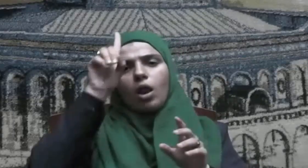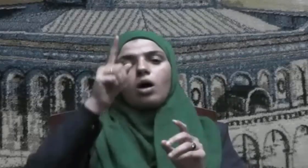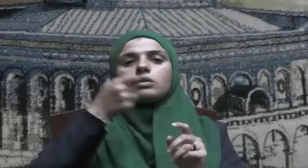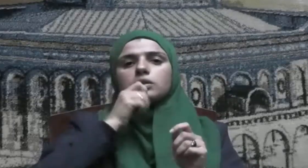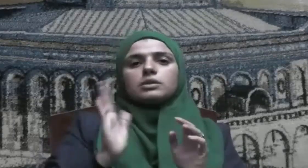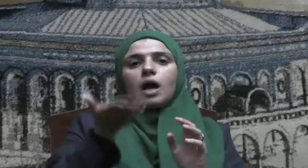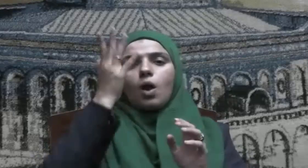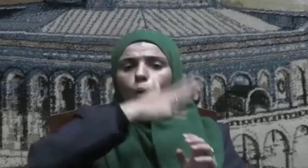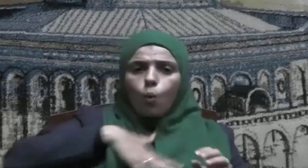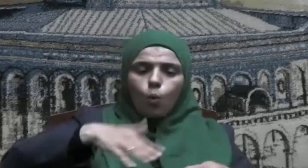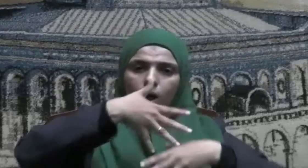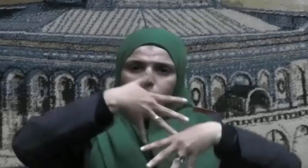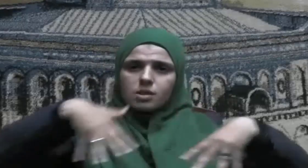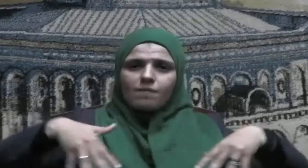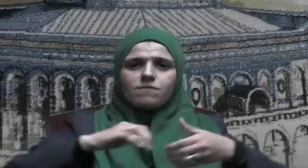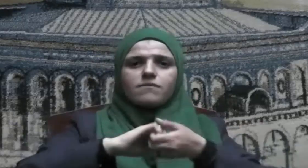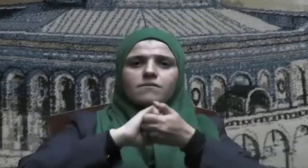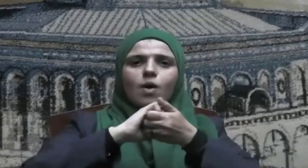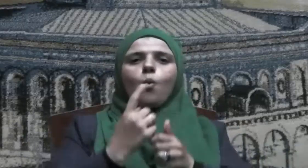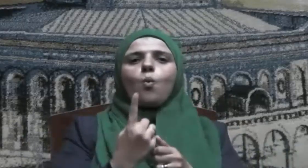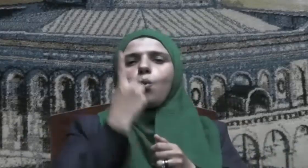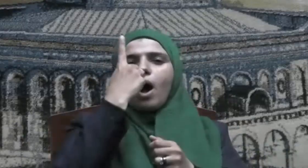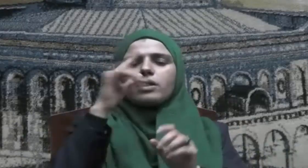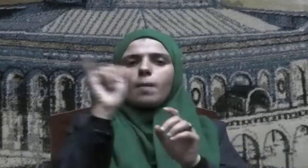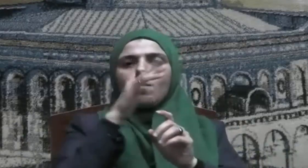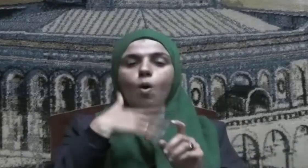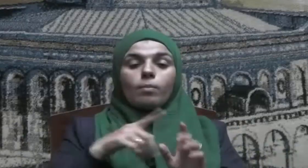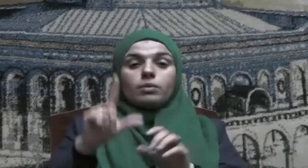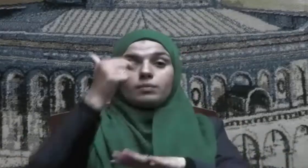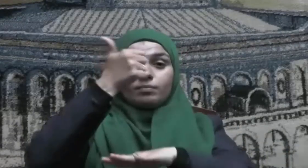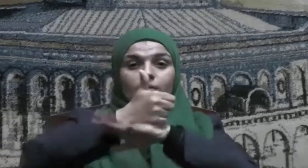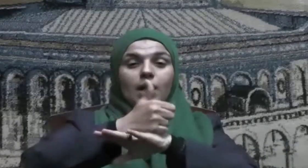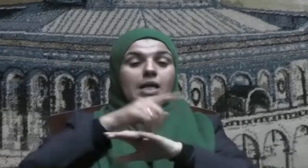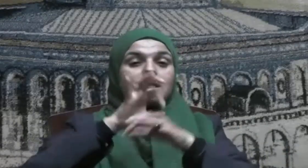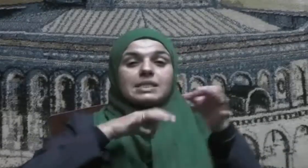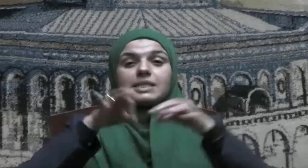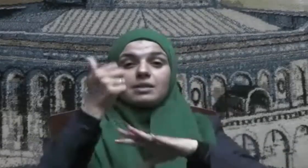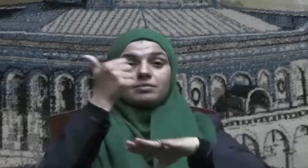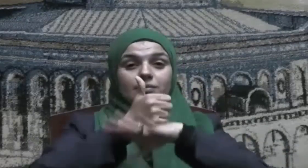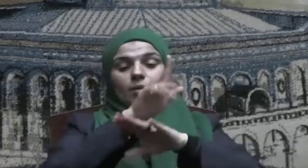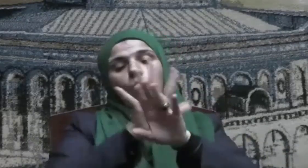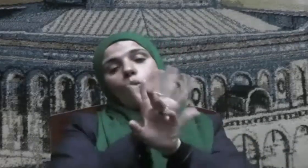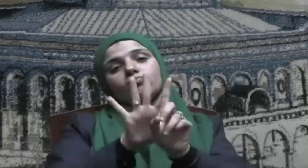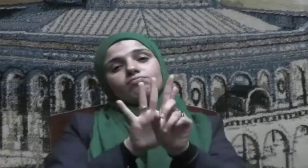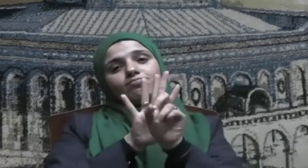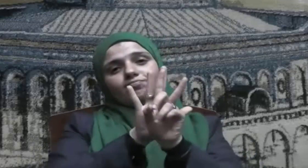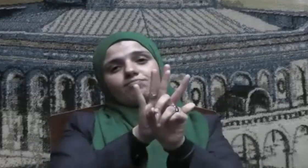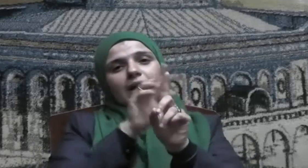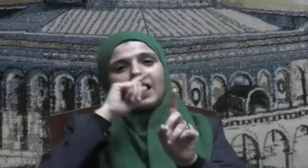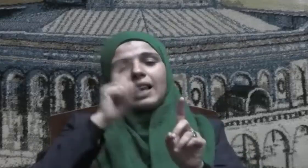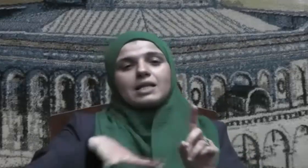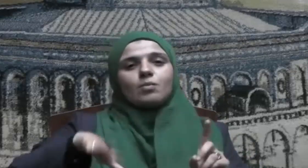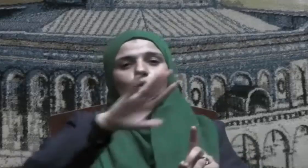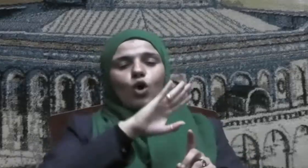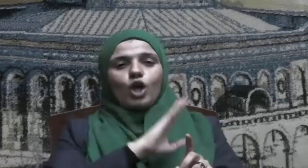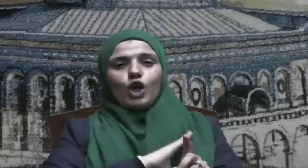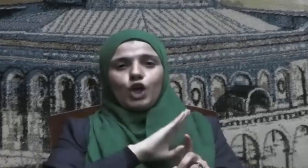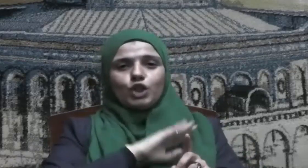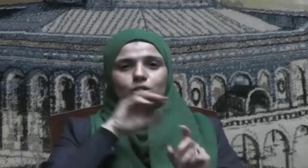صفاً واحداً خلف قيادتنا السياسية الحكيمة وقواتنا المسلحة الباسلة